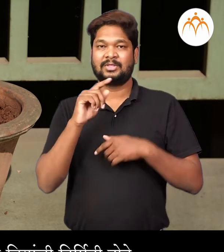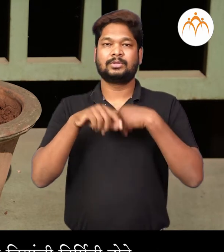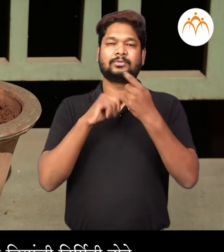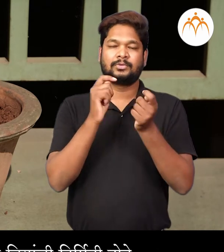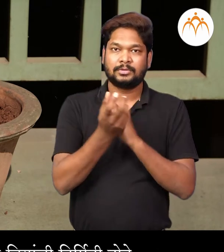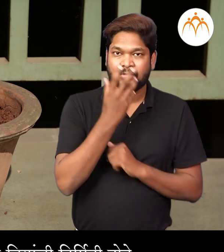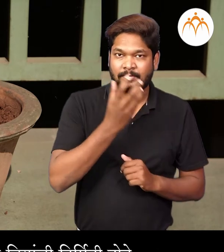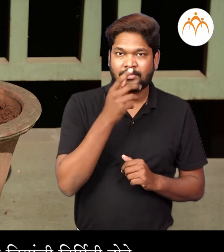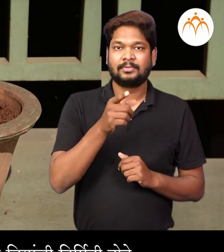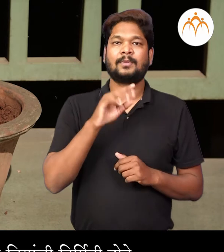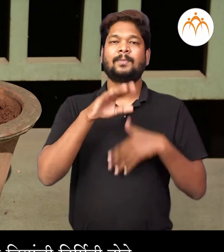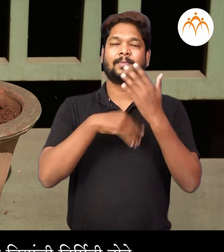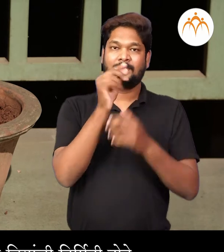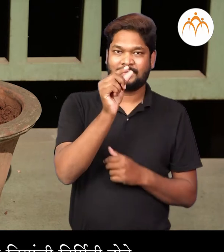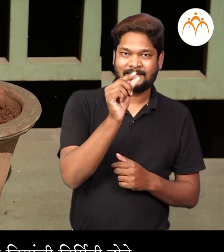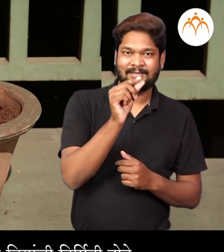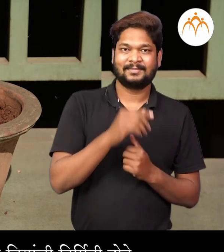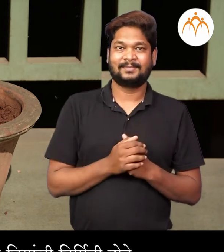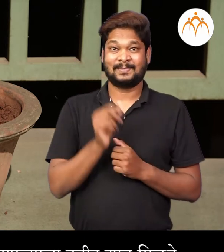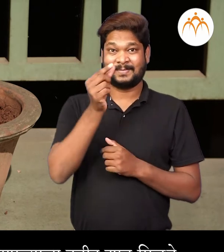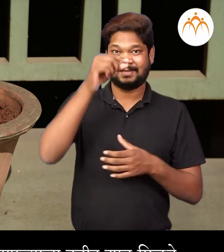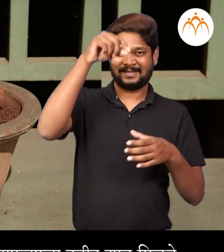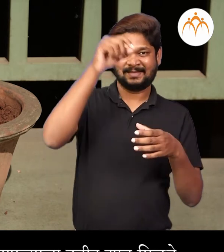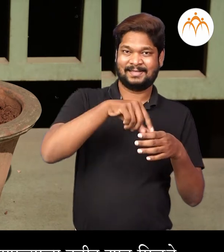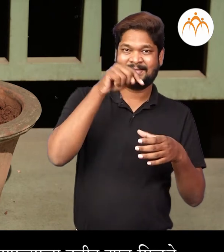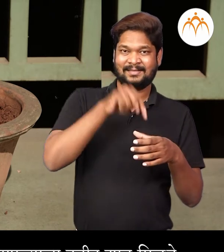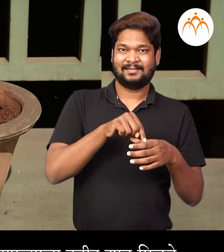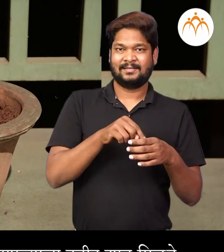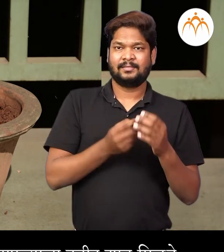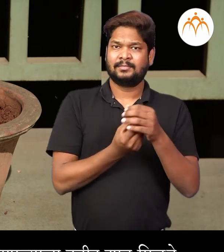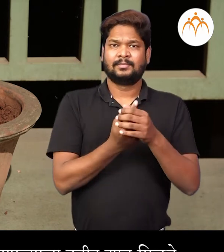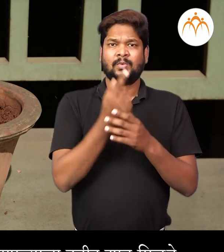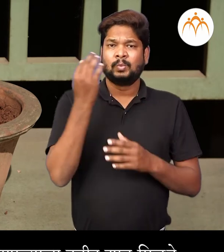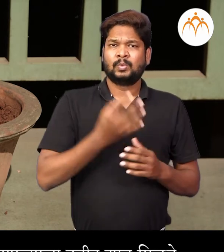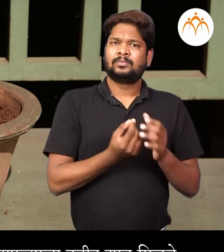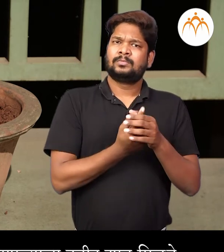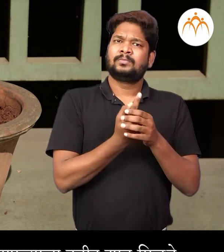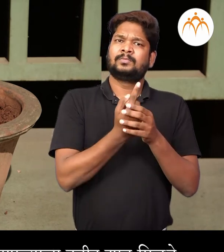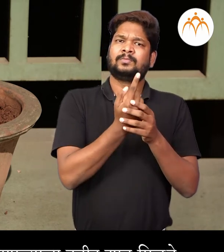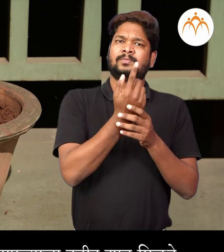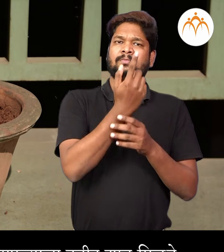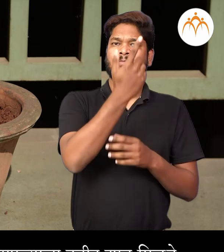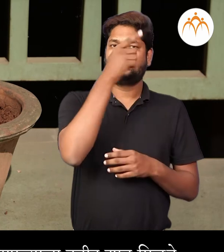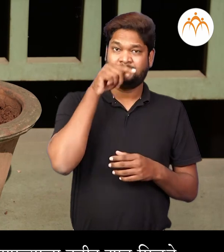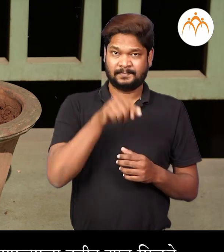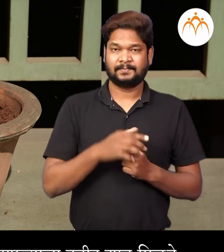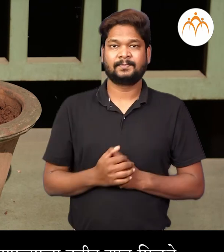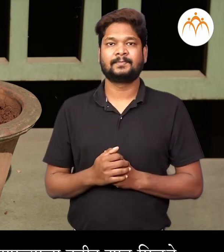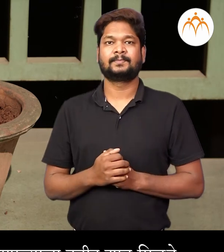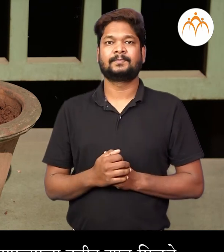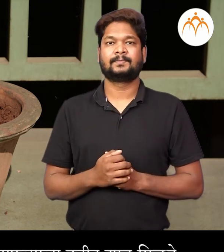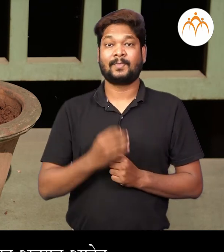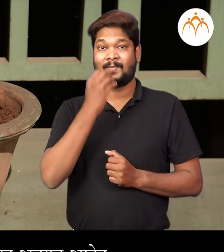फळे आणी बियांची निर्मिती होते जेवा बिया पेरल्या जातात तेवा अपल्याला नवीन जहाड मेते